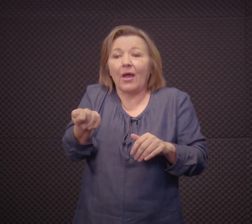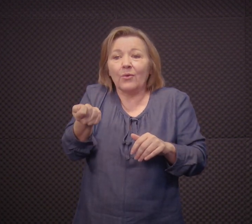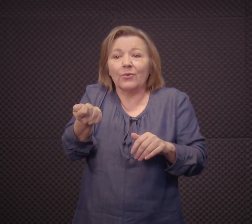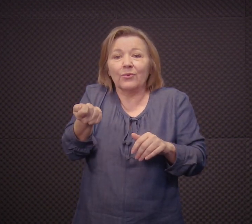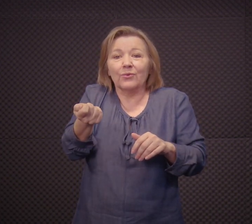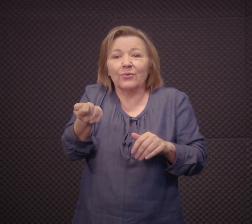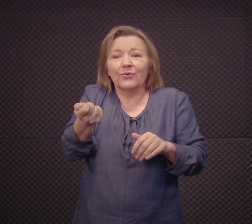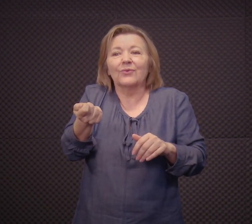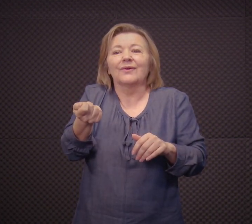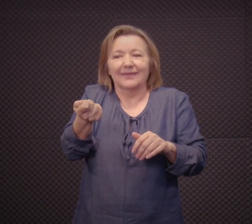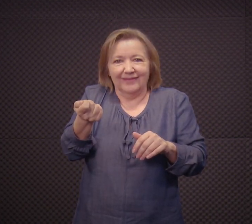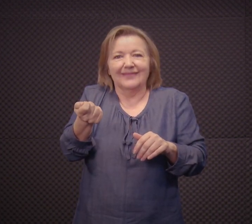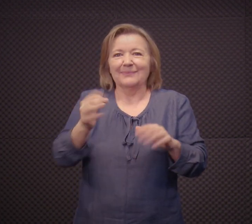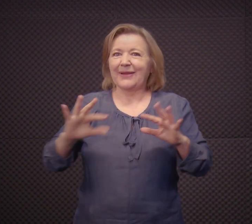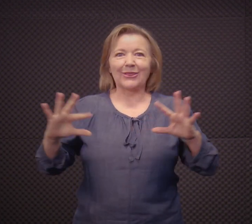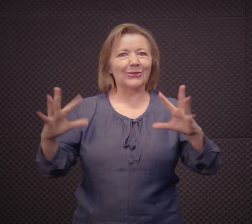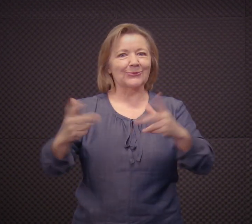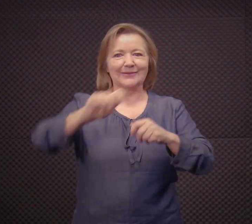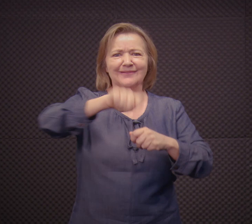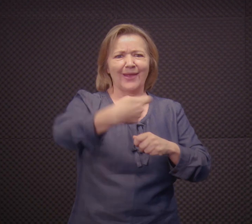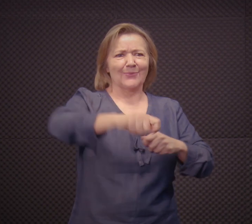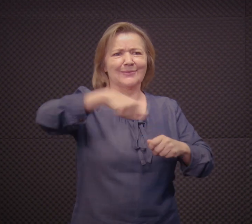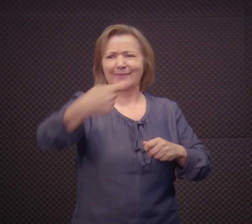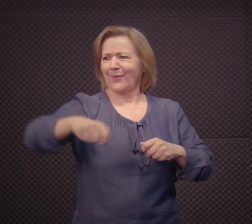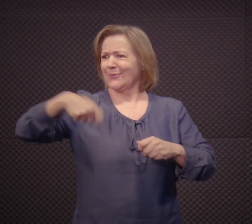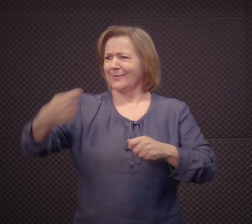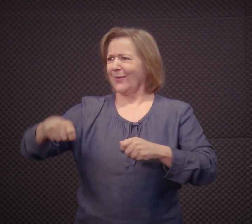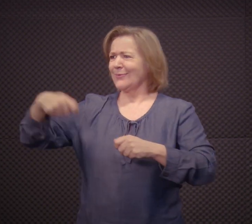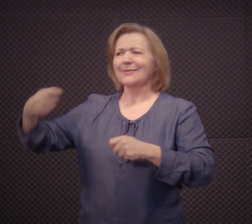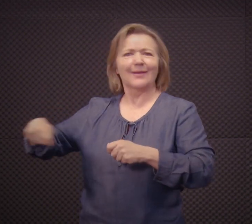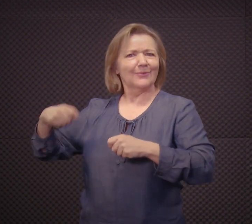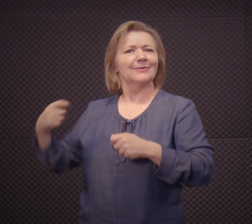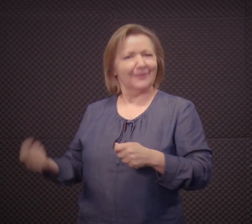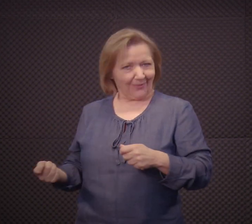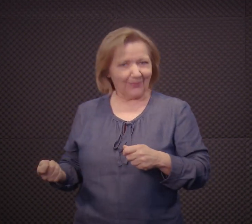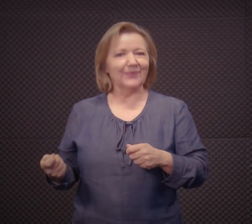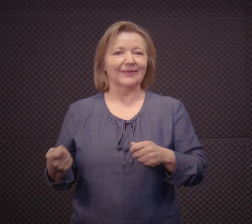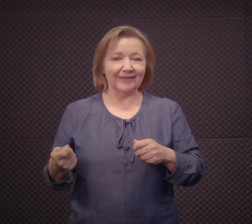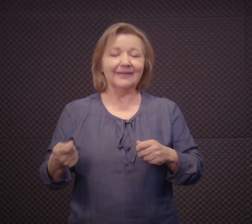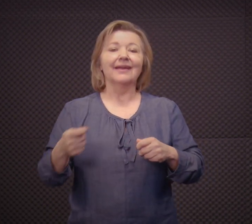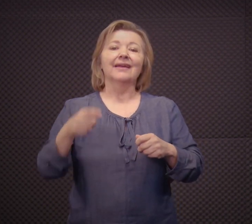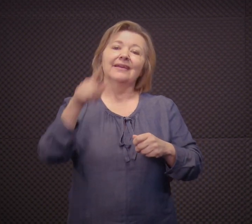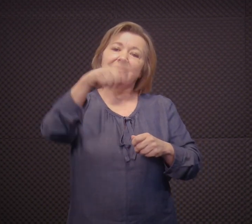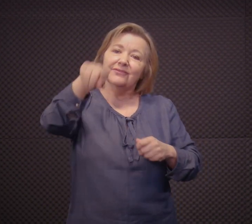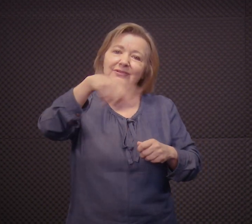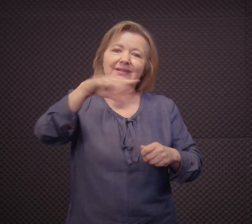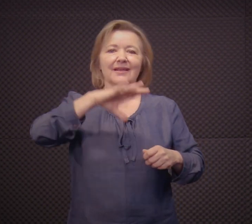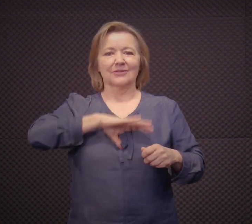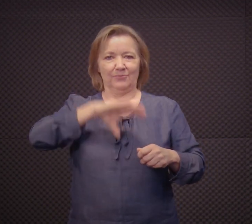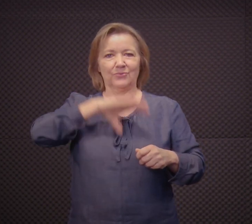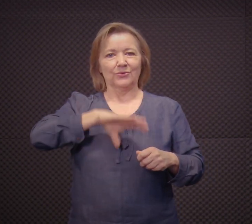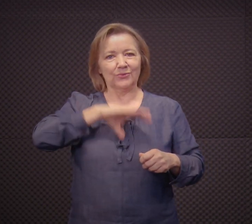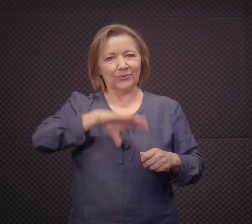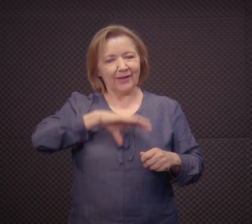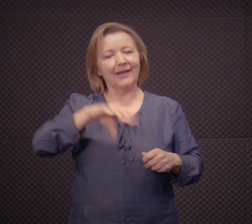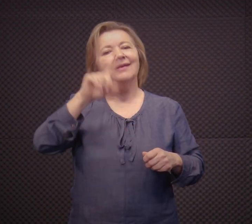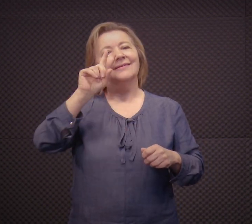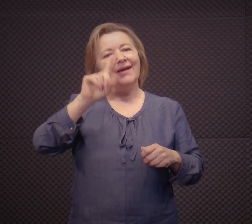Nós, surdos, utilizamos sinais para tudo, né? Nós temos o sinal e os ouvintes